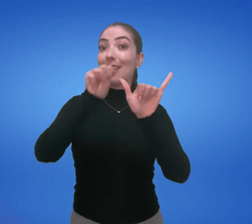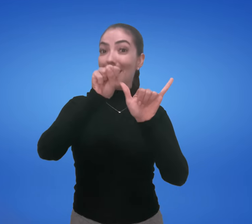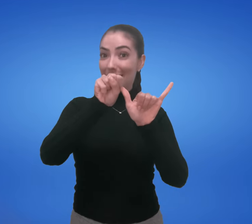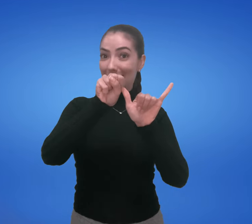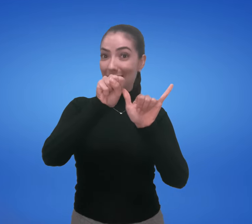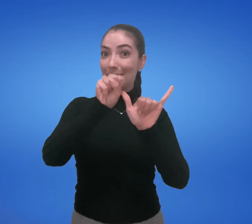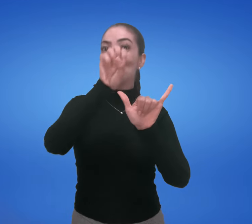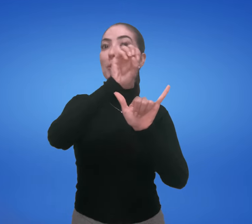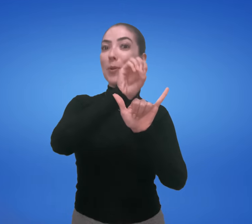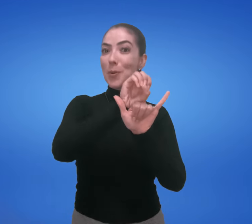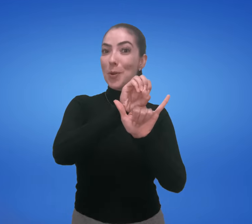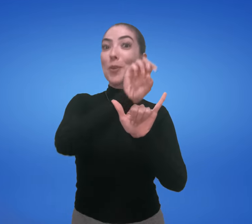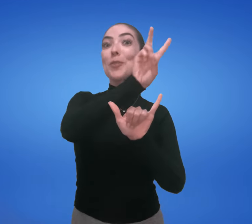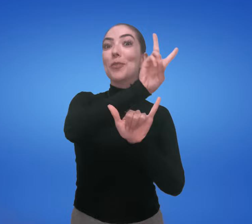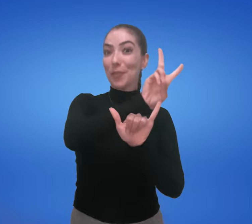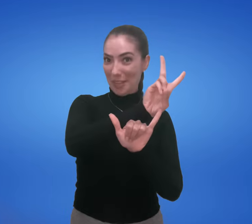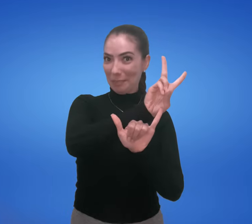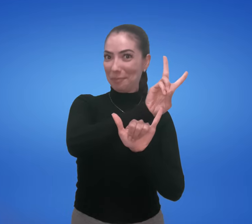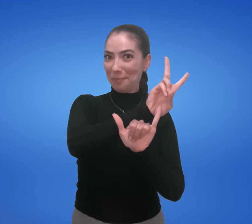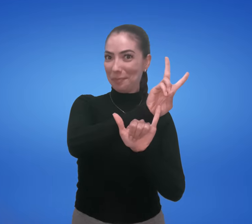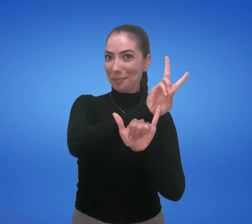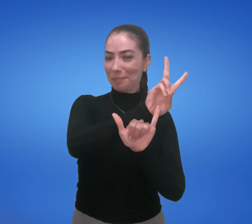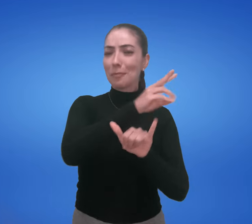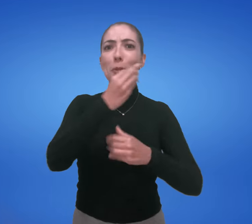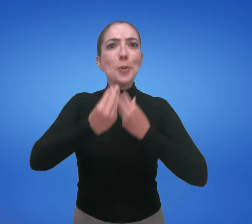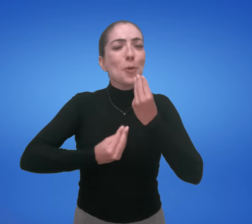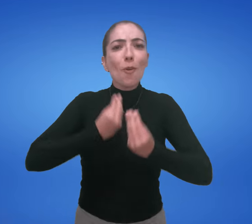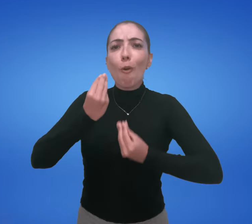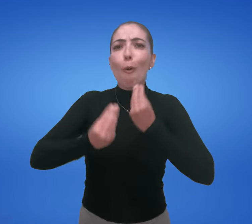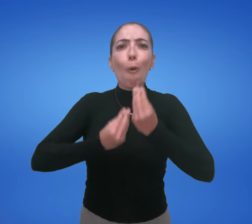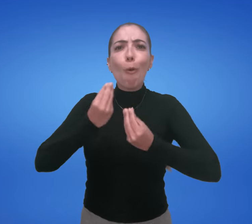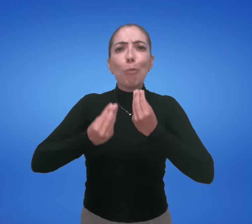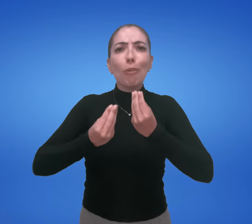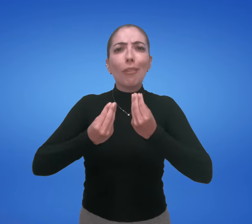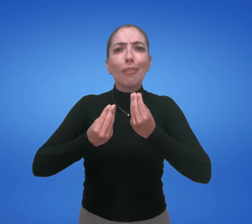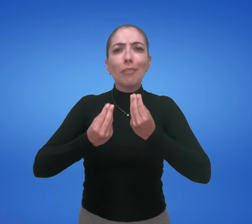S, O, V. Como ficaria?